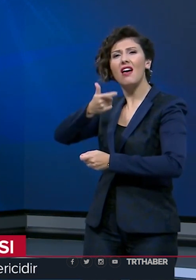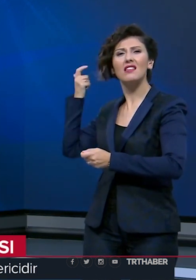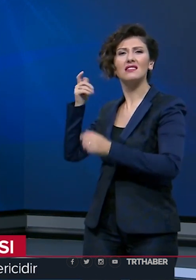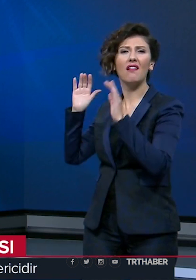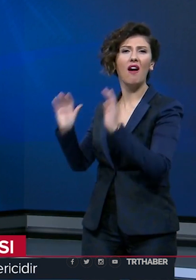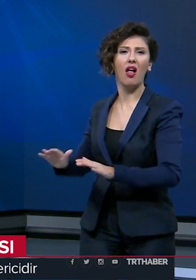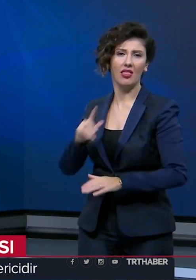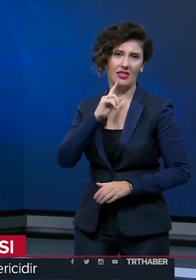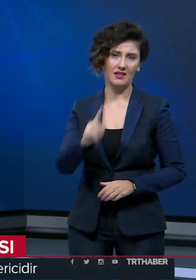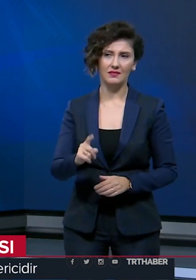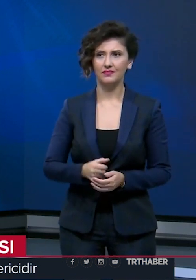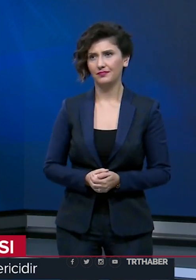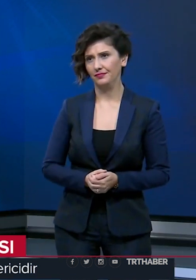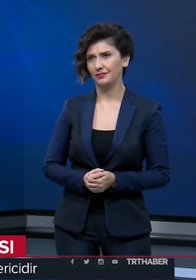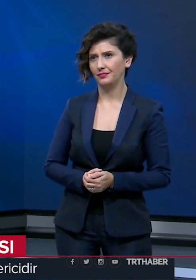kaldı, dedi.